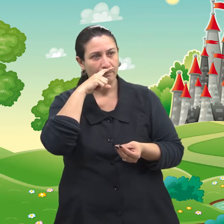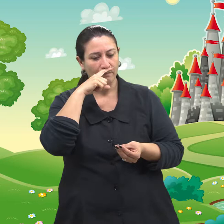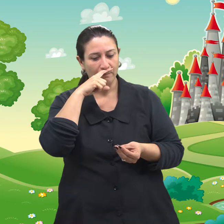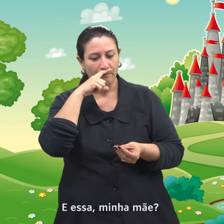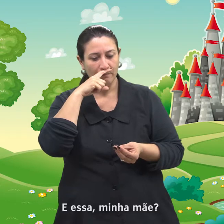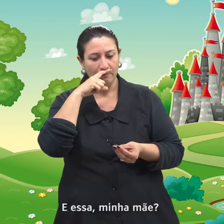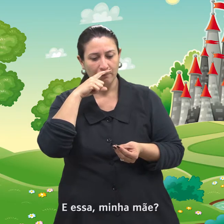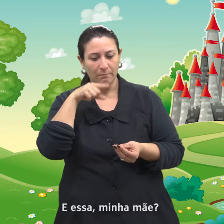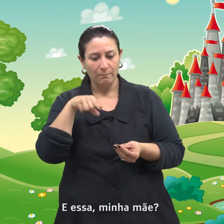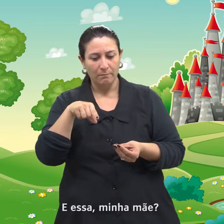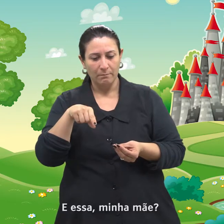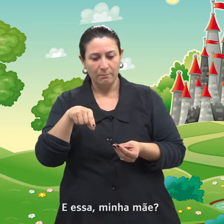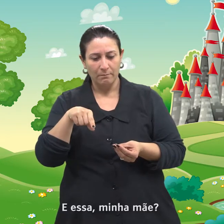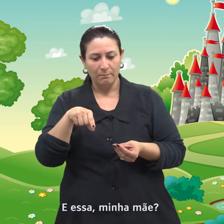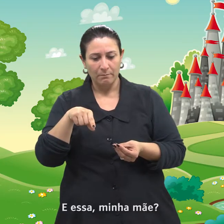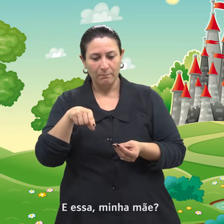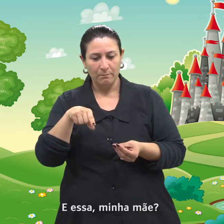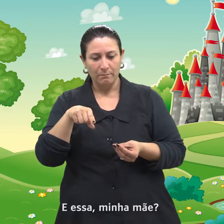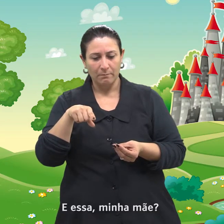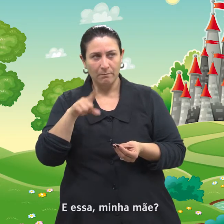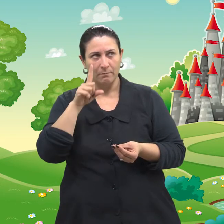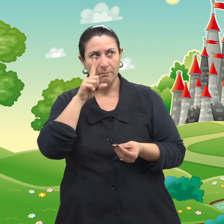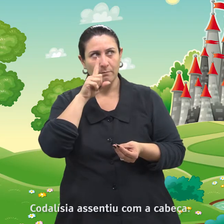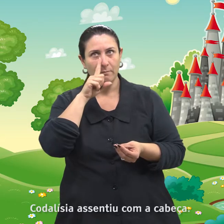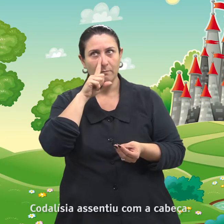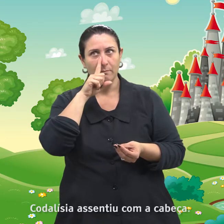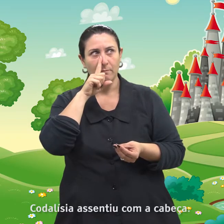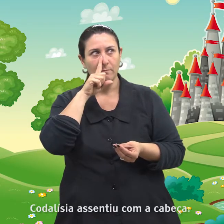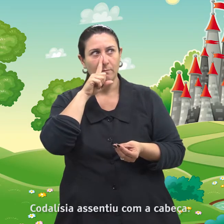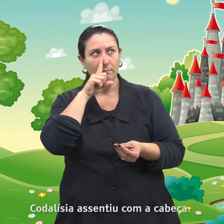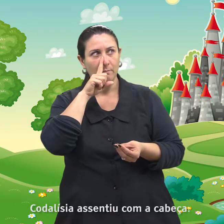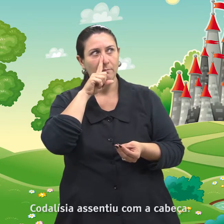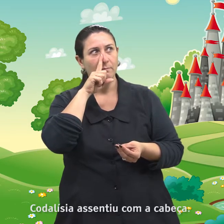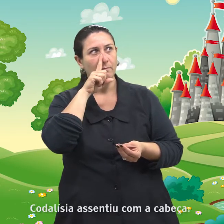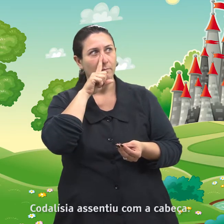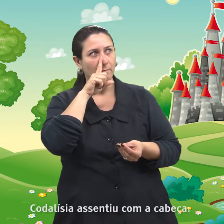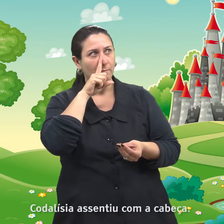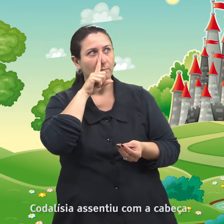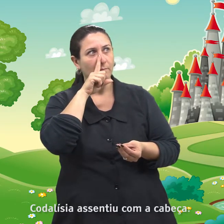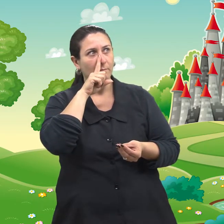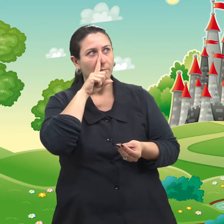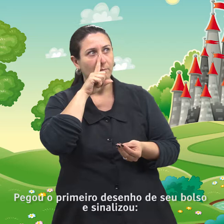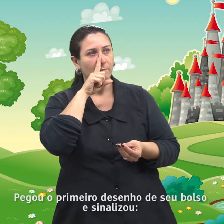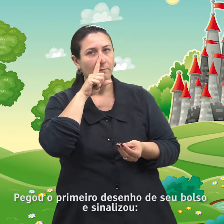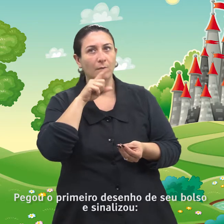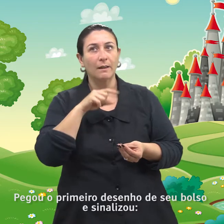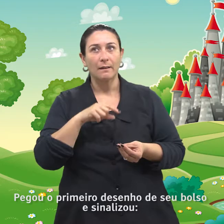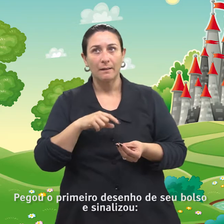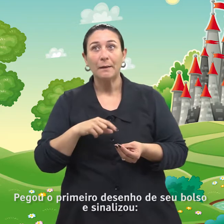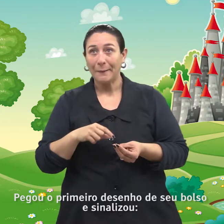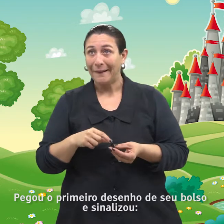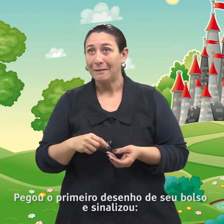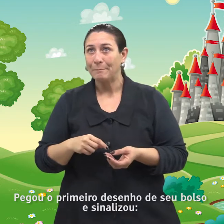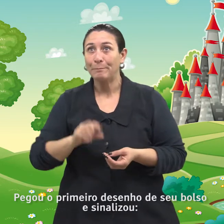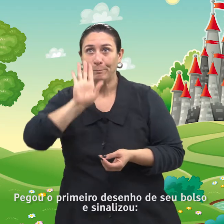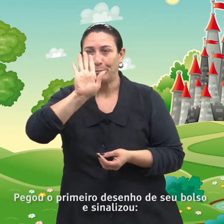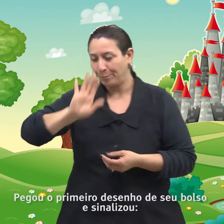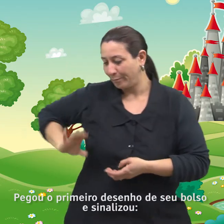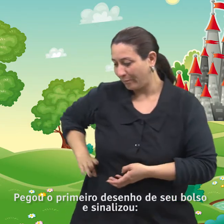E essa minha mãe? Codalísia assentiu com a cabeça. Pegou o primeiro desenho do seu bolso